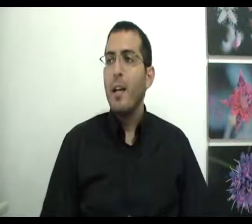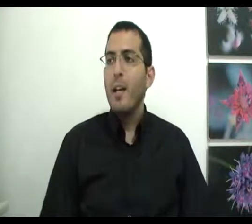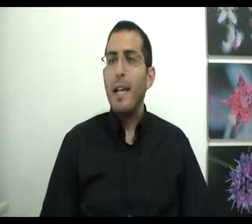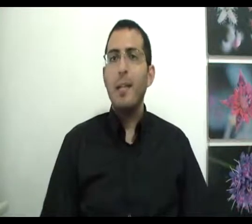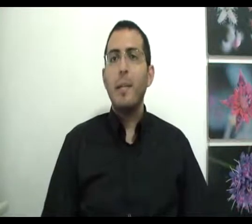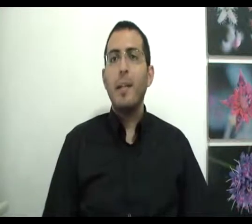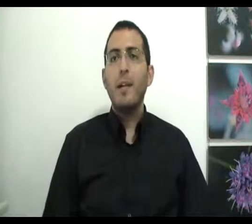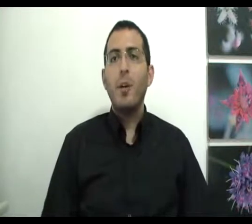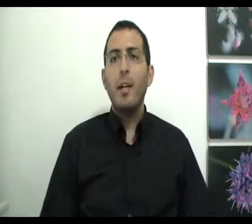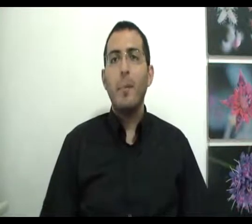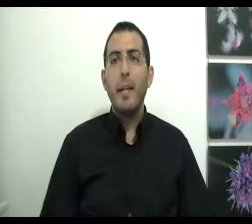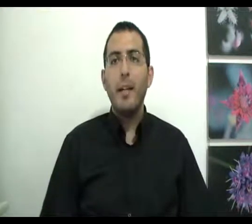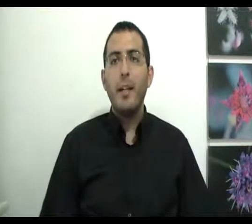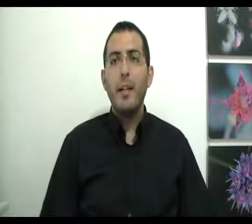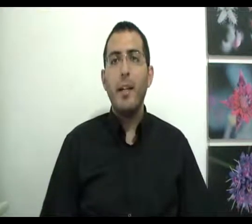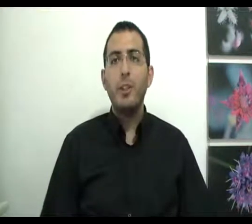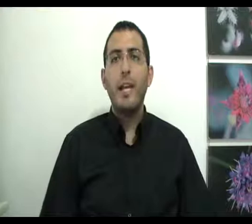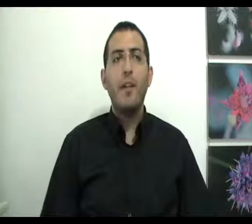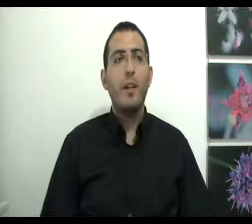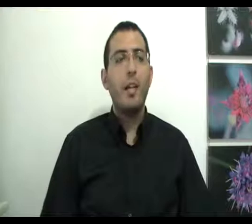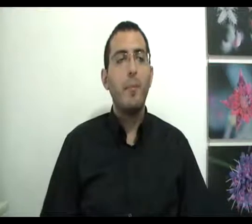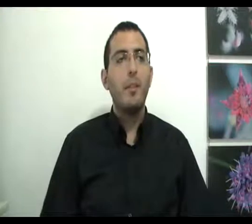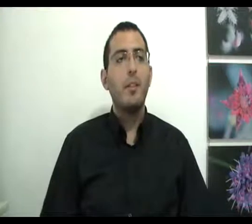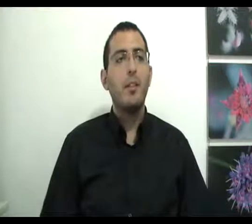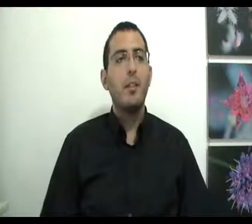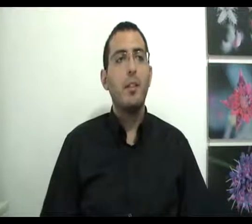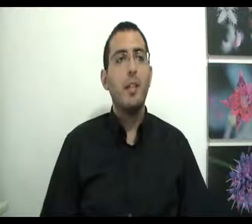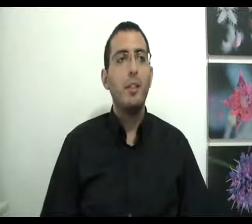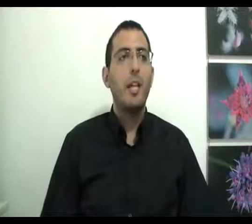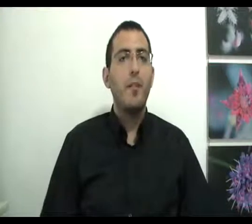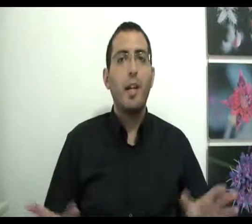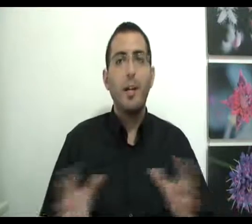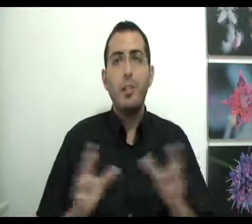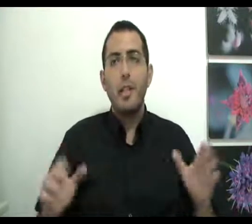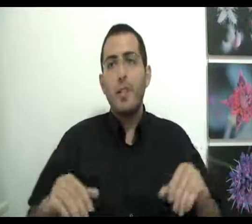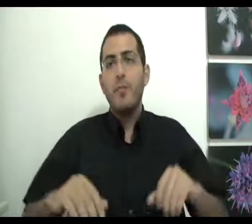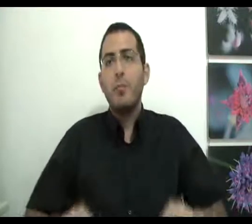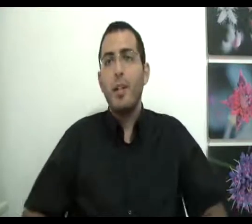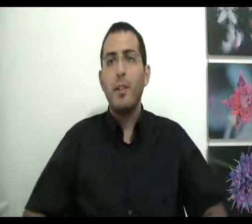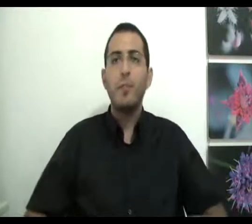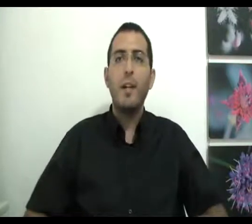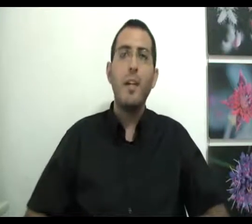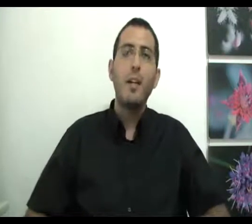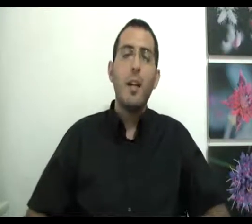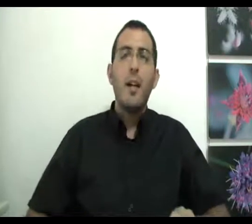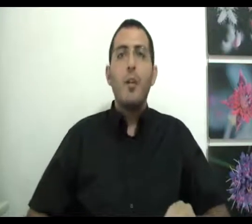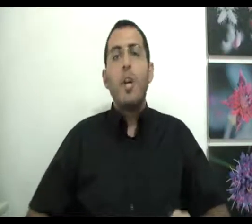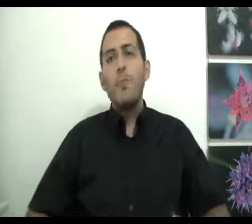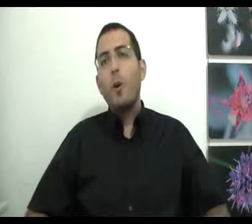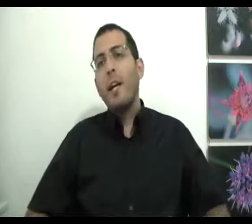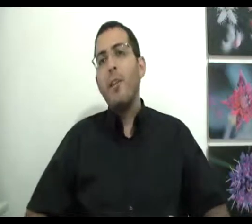איך בן אדם יכול לחבר את שני ההפכים את שני ההפכים האלה של אלת והמבוגר והתשובה היא שיש מקום אחד